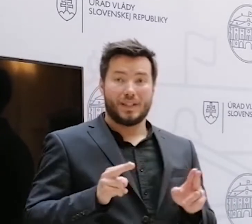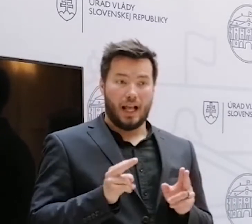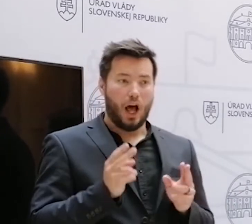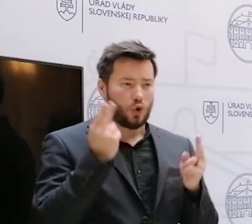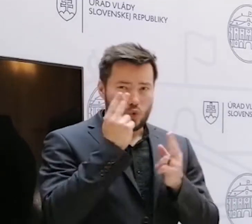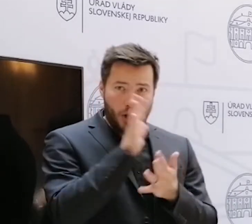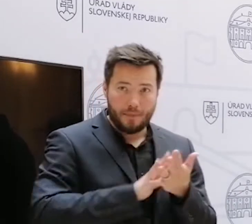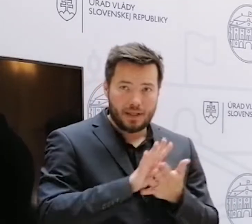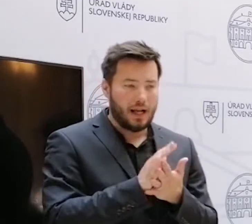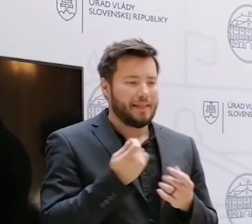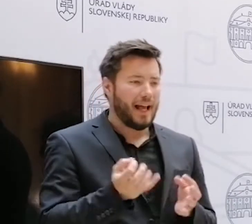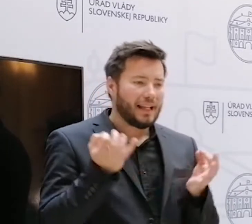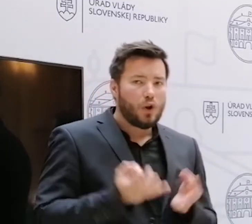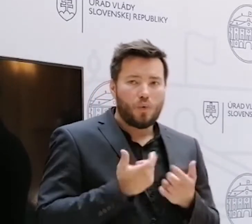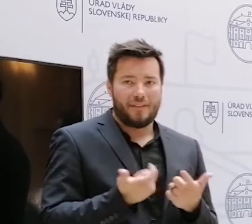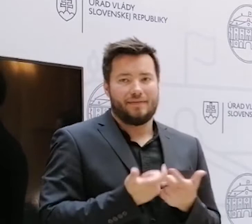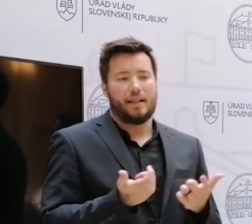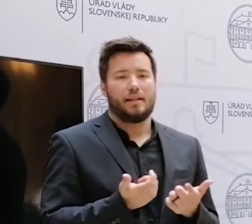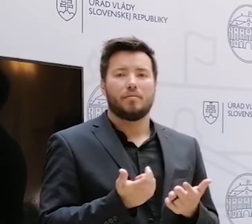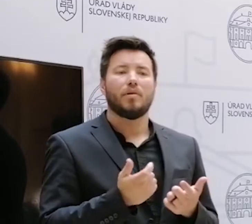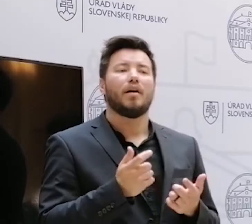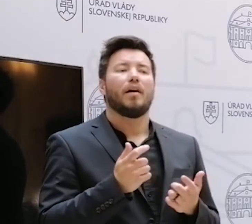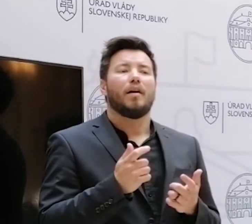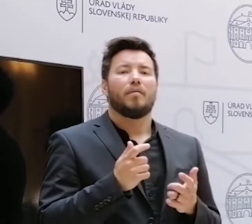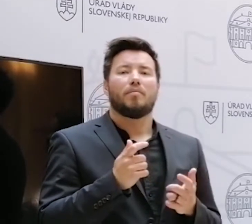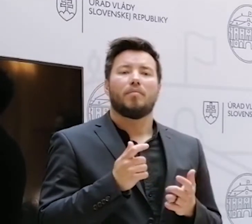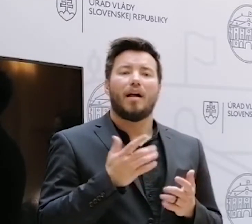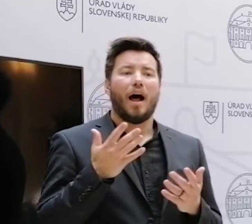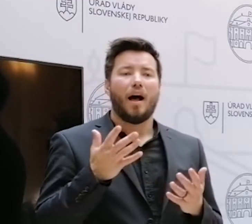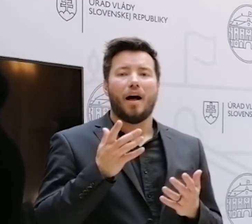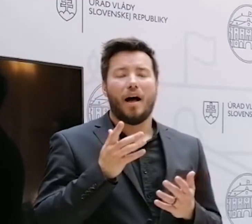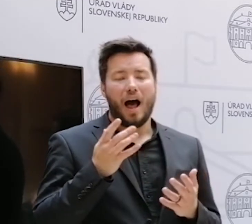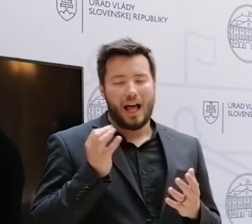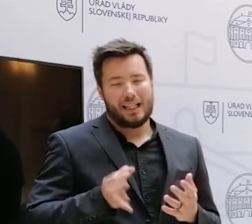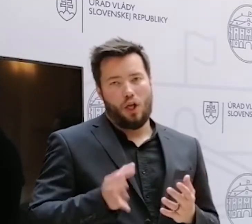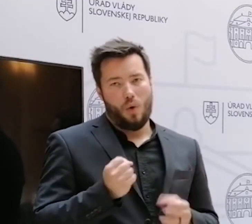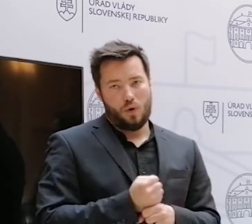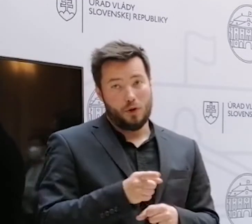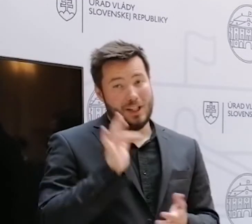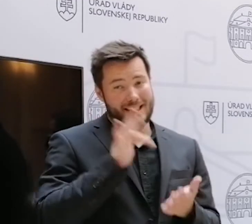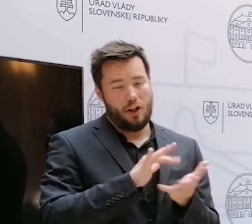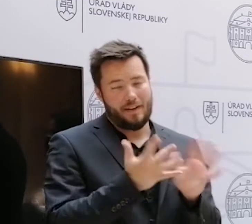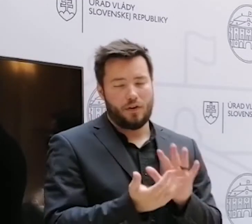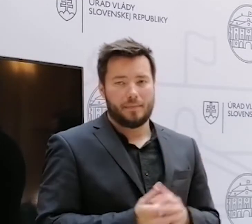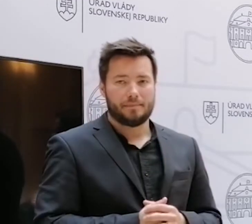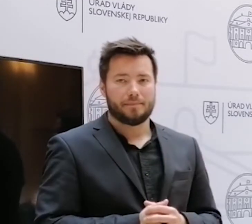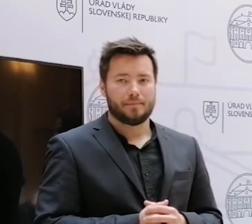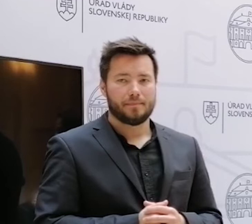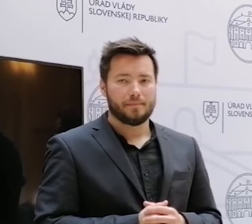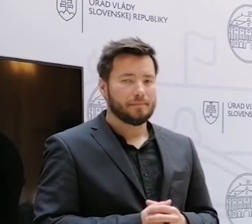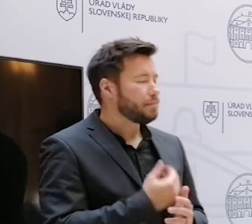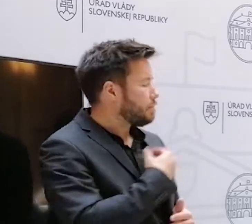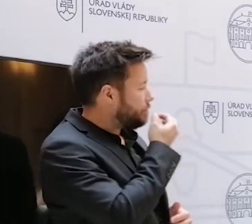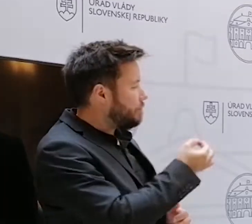súvisia. Viete urobiť odôvodnenie rozhodnutia, viete to vysvetliť účastníkom a viete to urobiť rýchlo. A to je cieľom reformy. Minister Krajniak